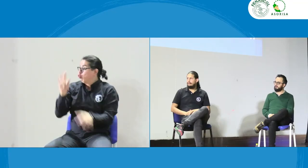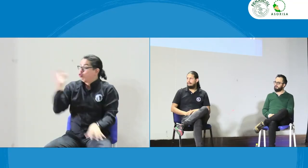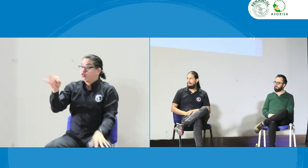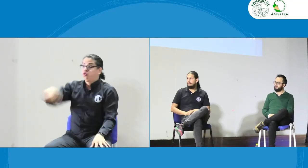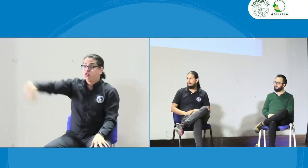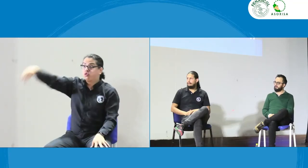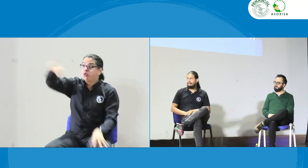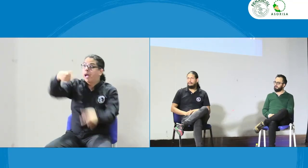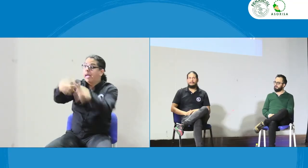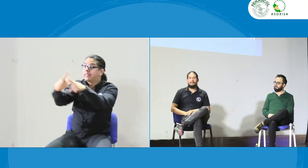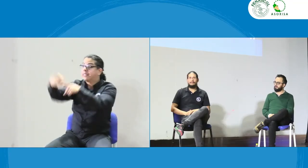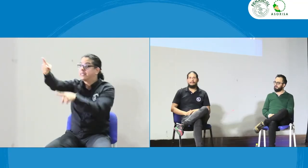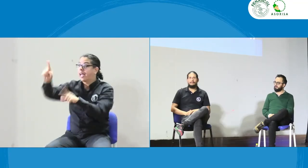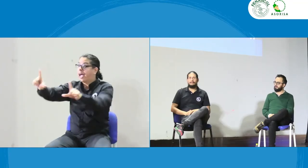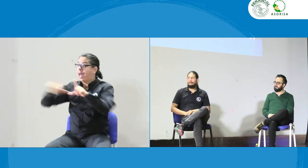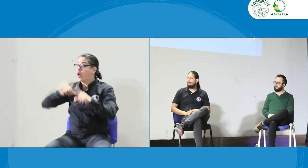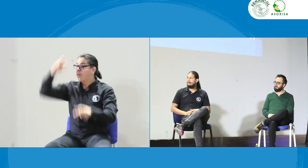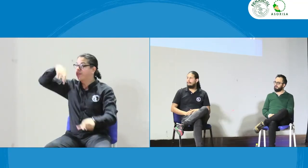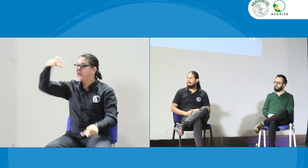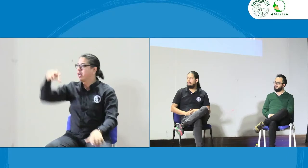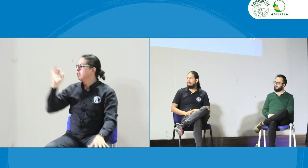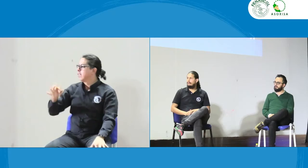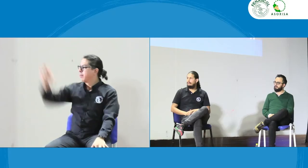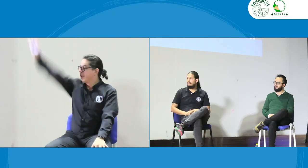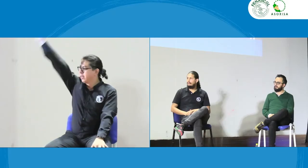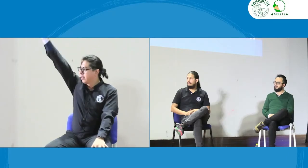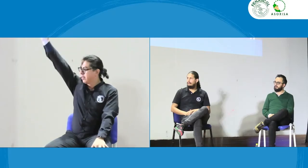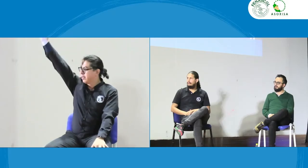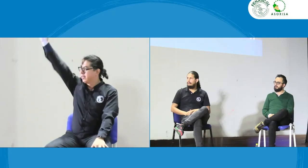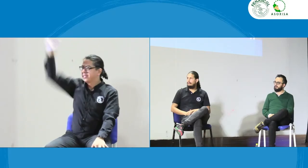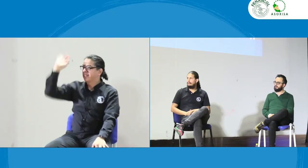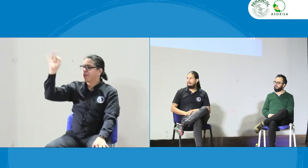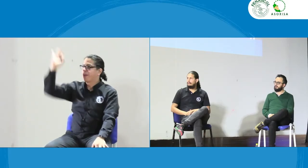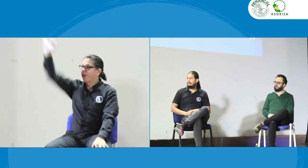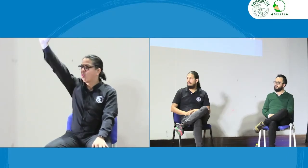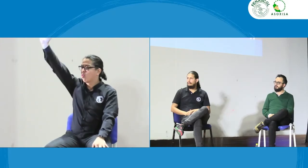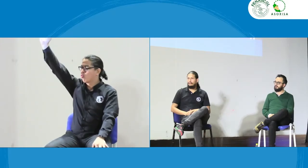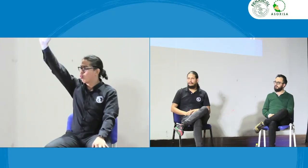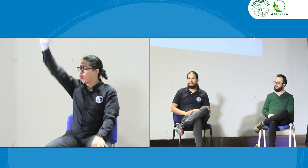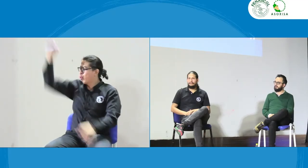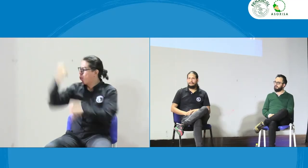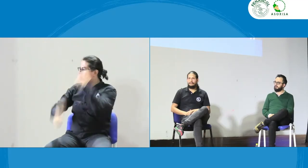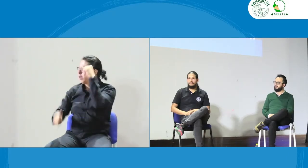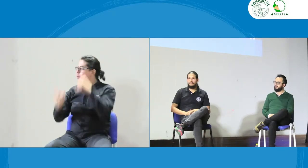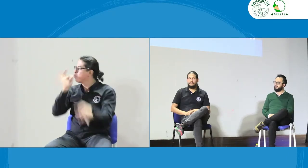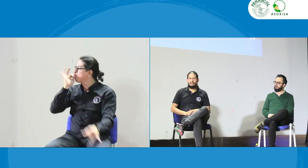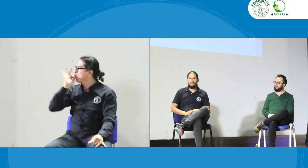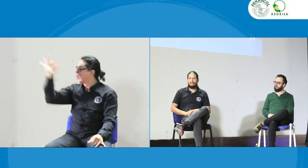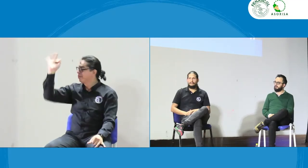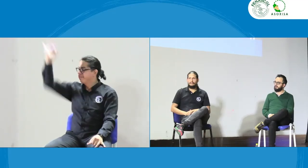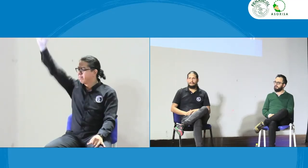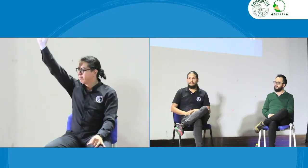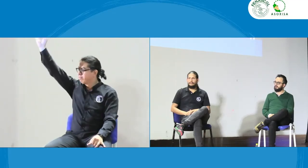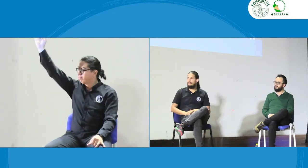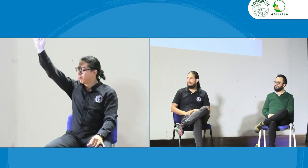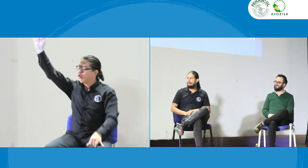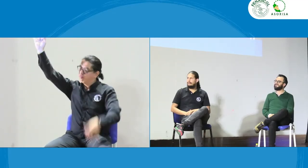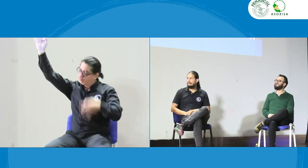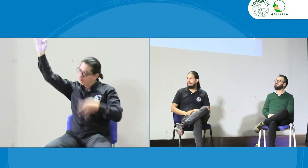profesional y lo mismo pues esperábamos así como se graduaban de algunos profesionales hacen